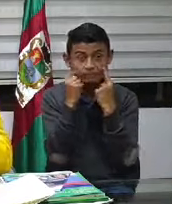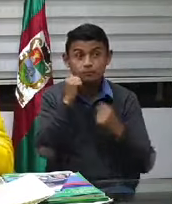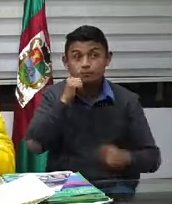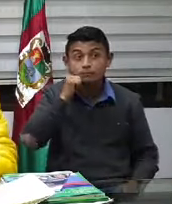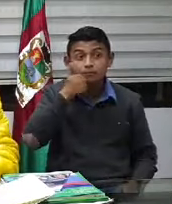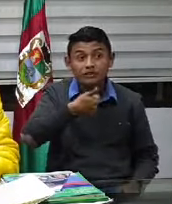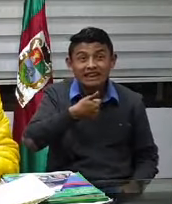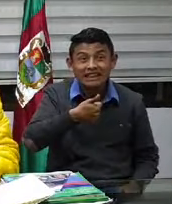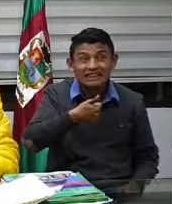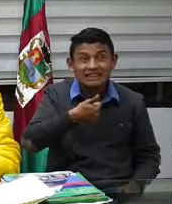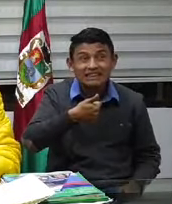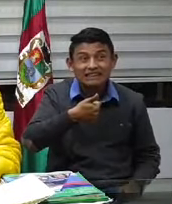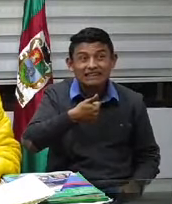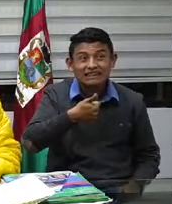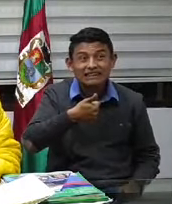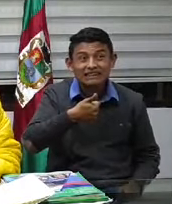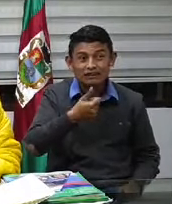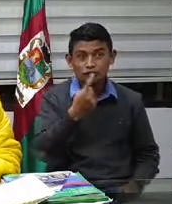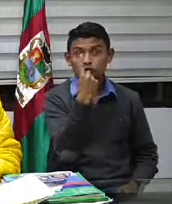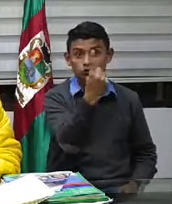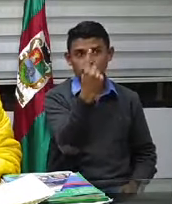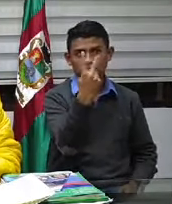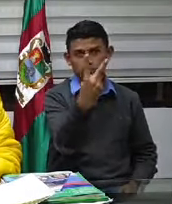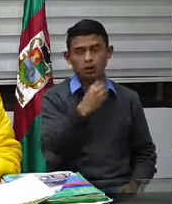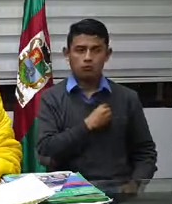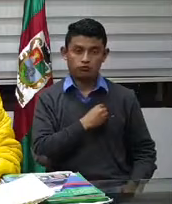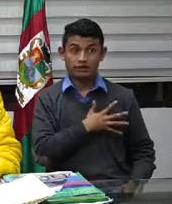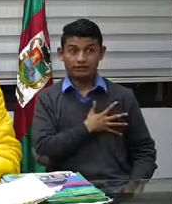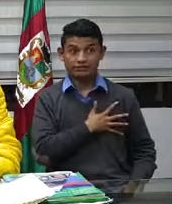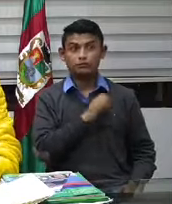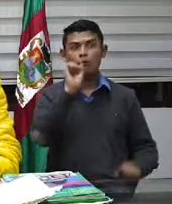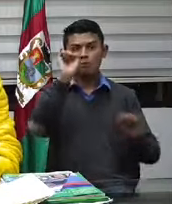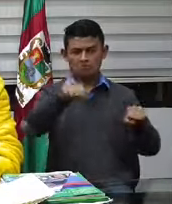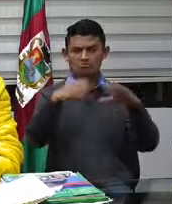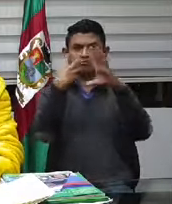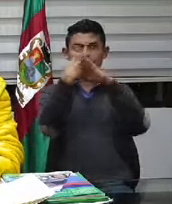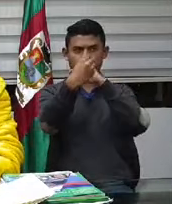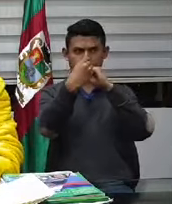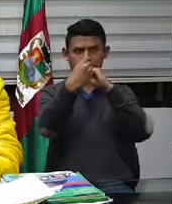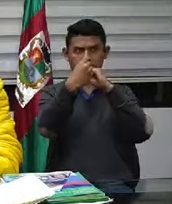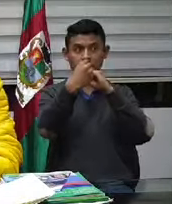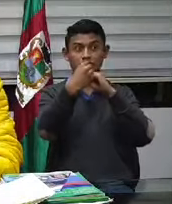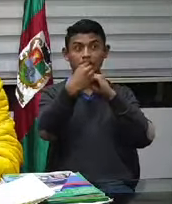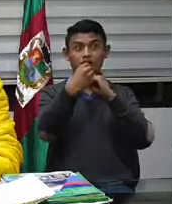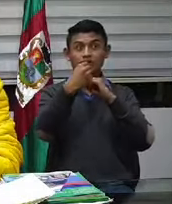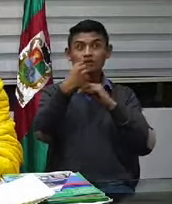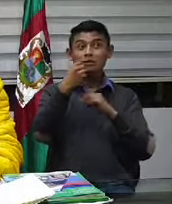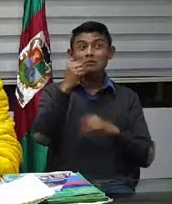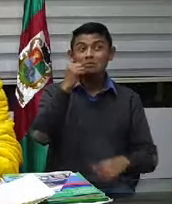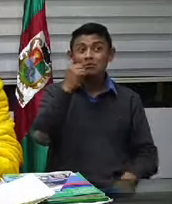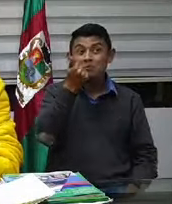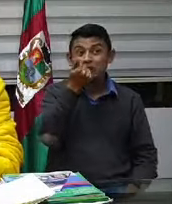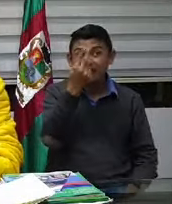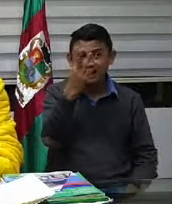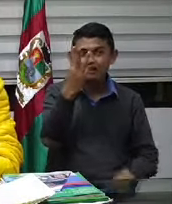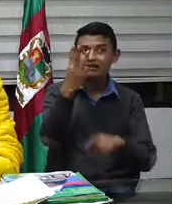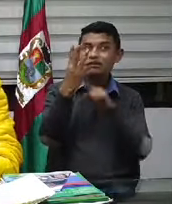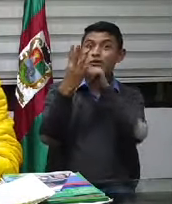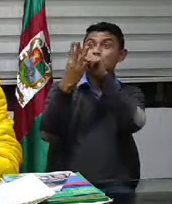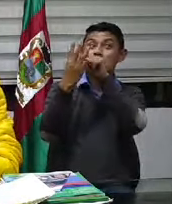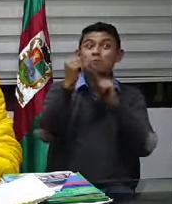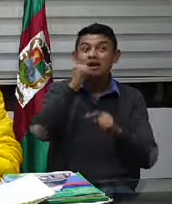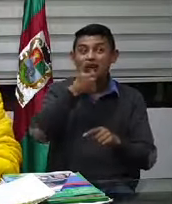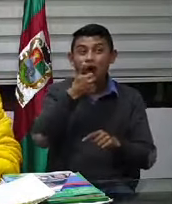el número 3 pero el 1 y el 2 tienen permiso. Ya, el martes el 4, el miércoles el 5, el viernes el 6